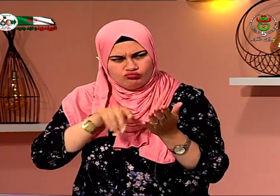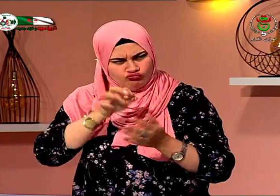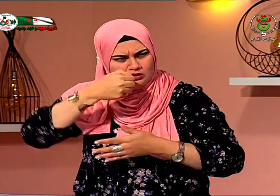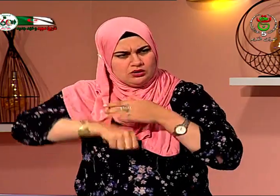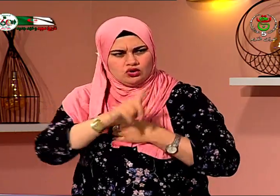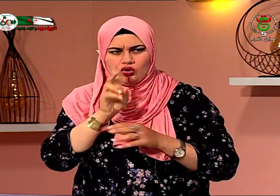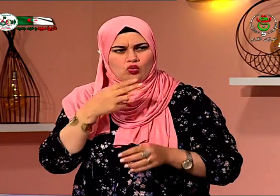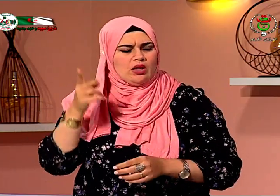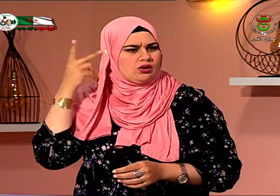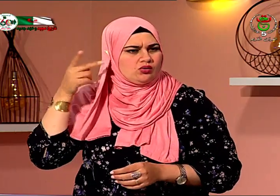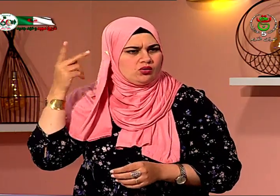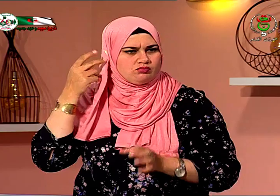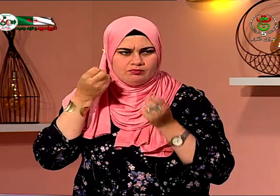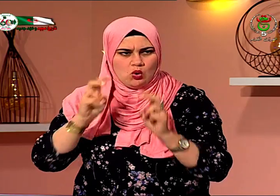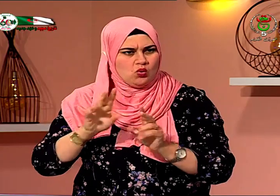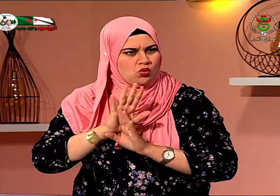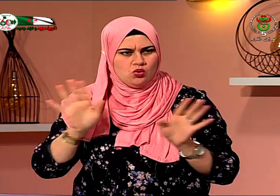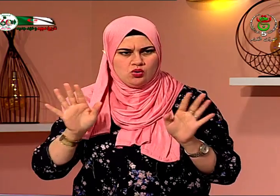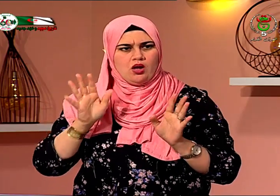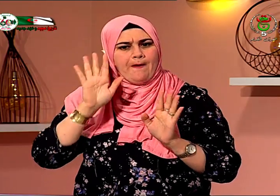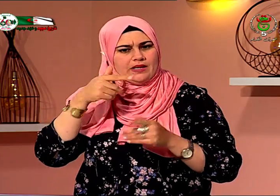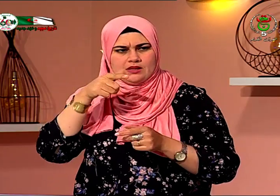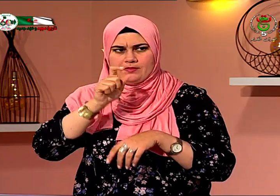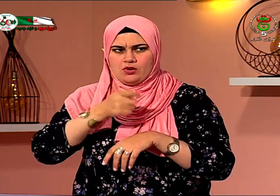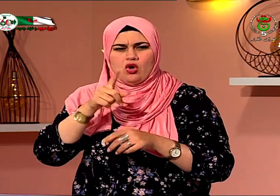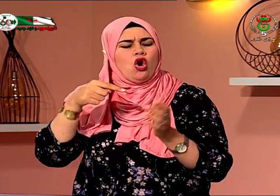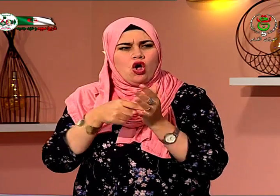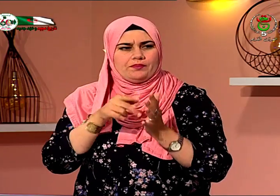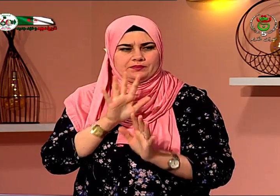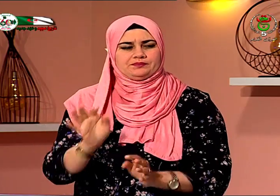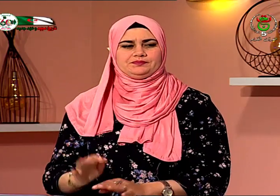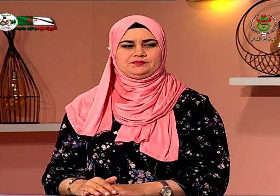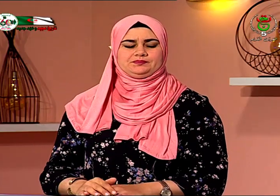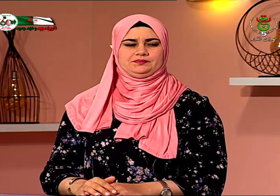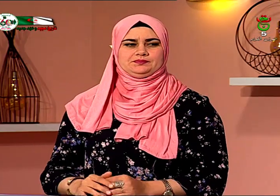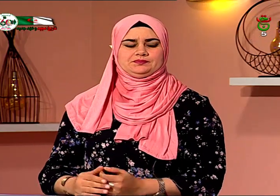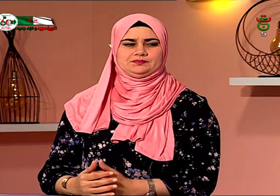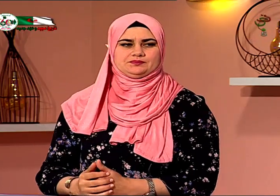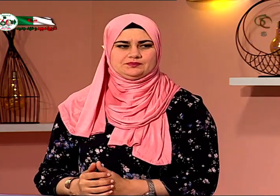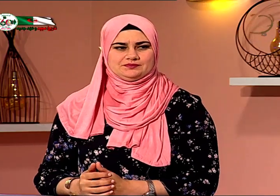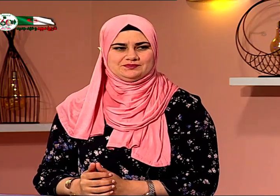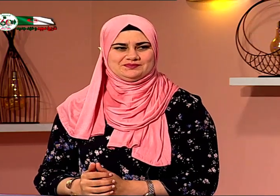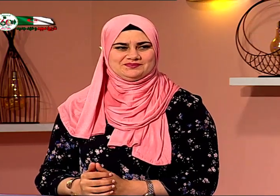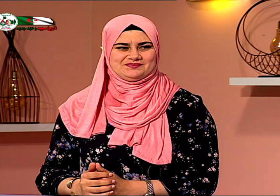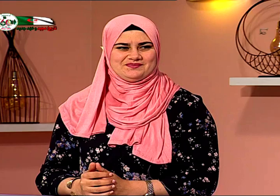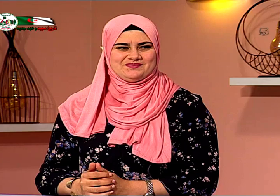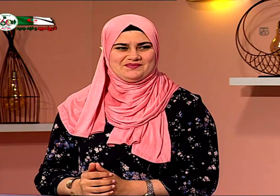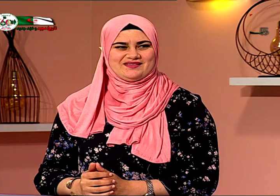السمع أو لا نعم أعلم أن حكايتك